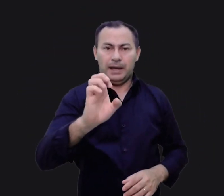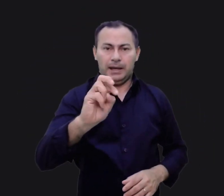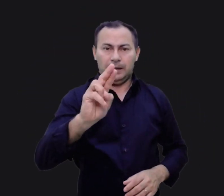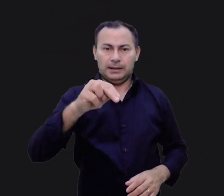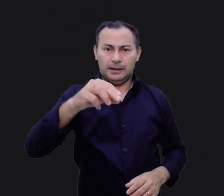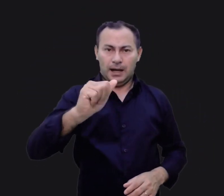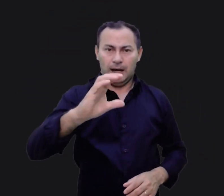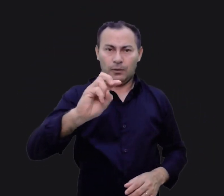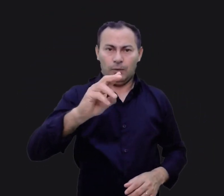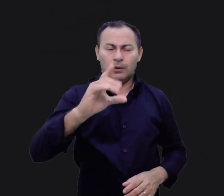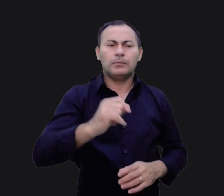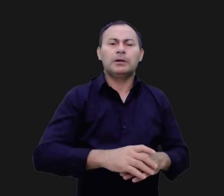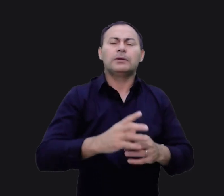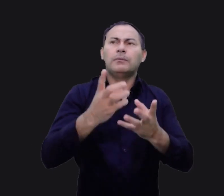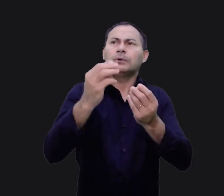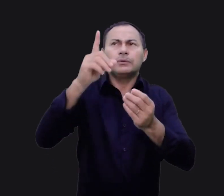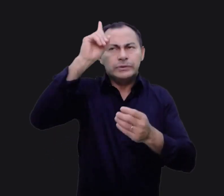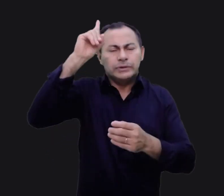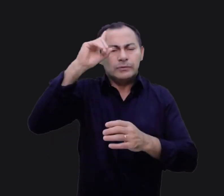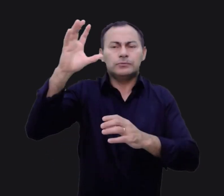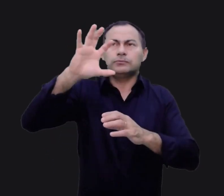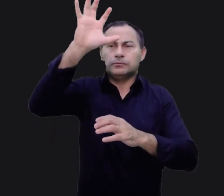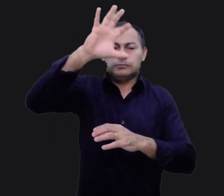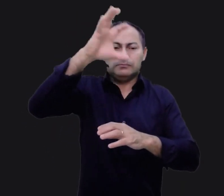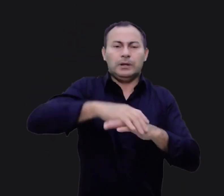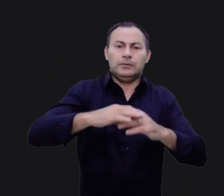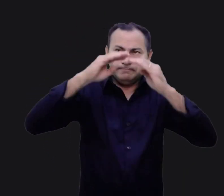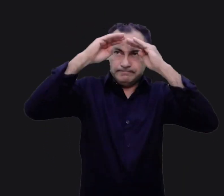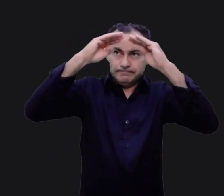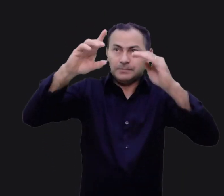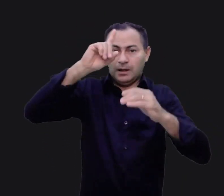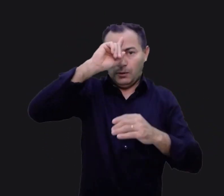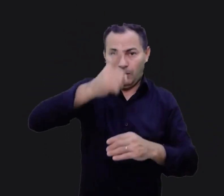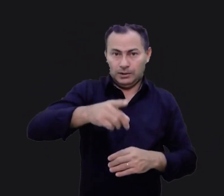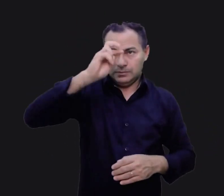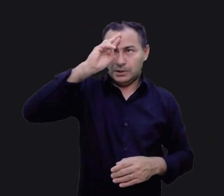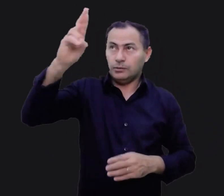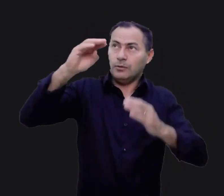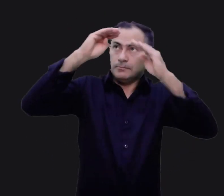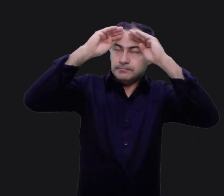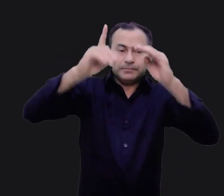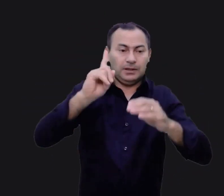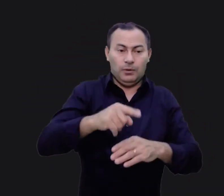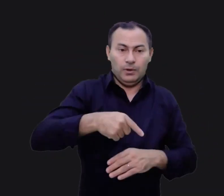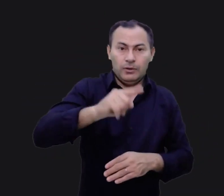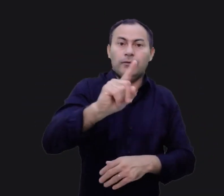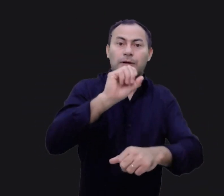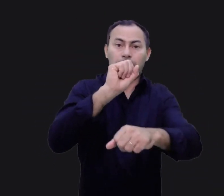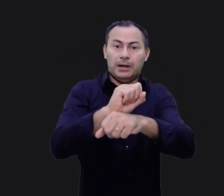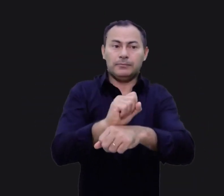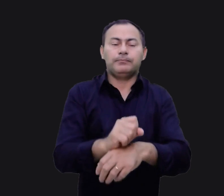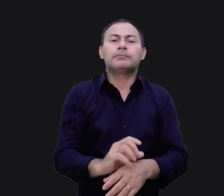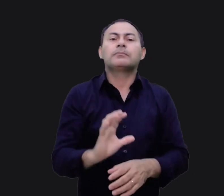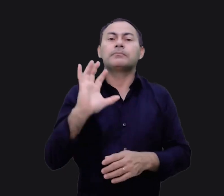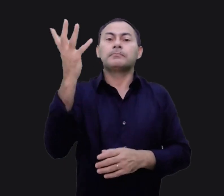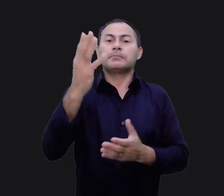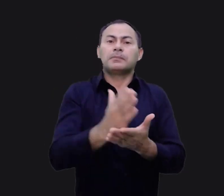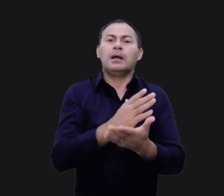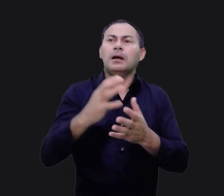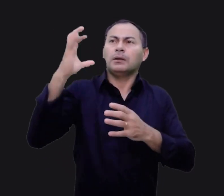se detinha, muitos dias sobre o tabernáculo, os filhos de Israel cumpriam a ordem do Senhor e não partiam. Se acontecia de a